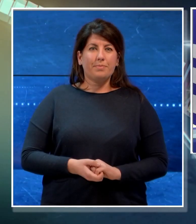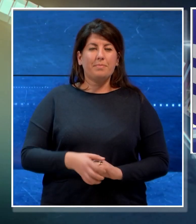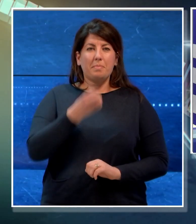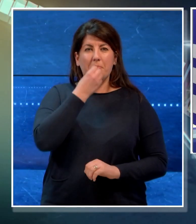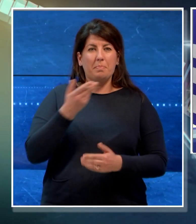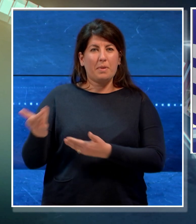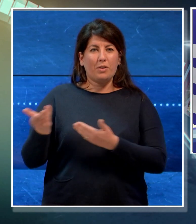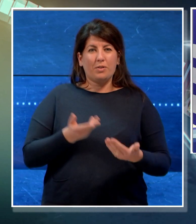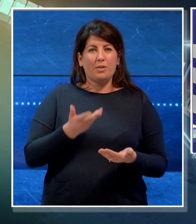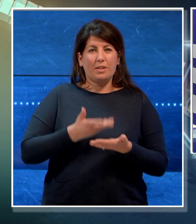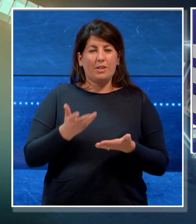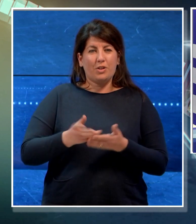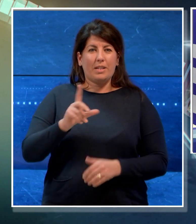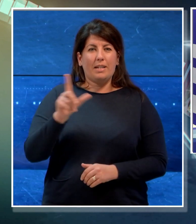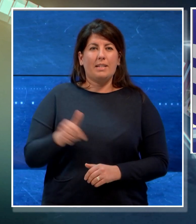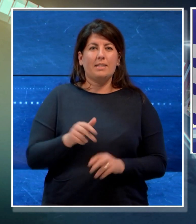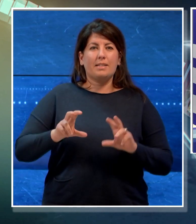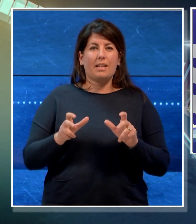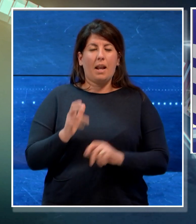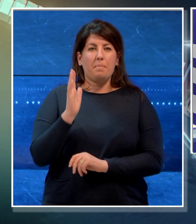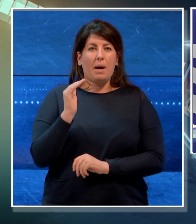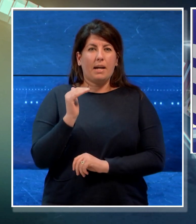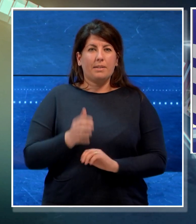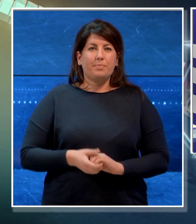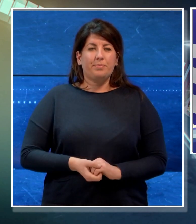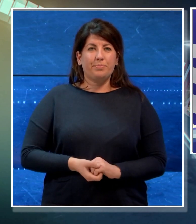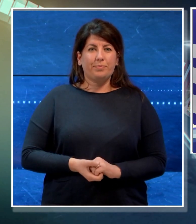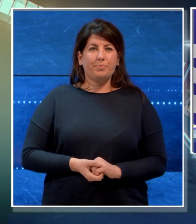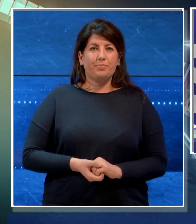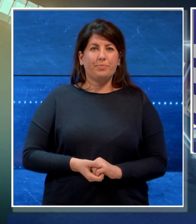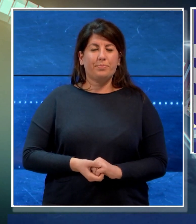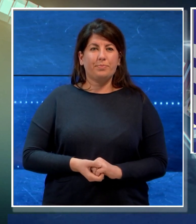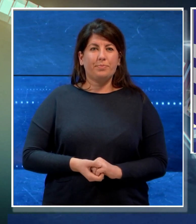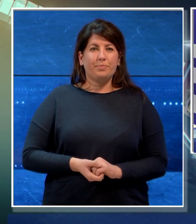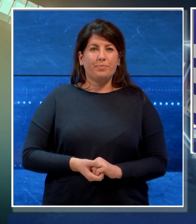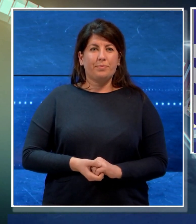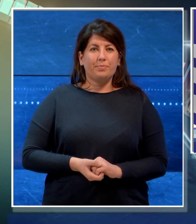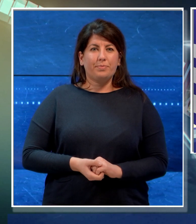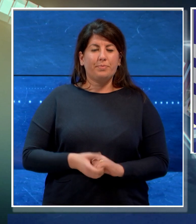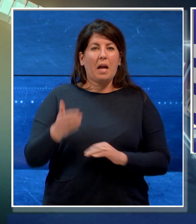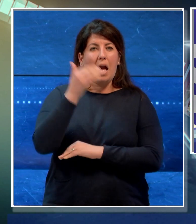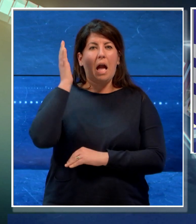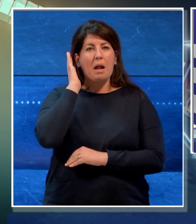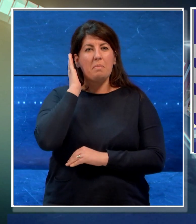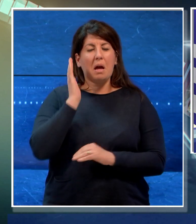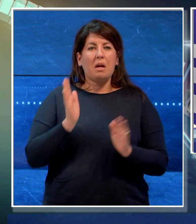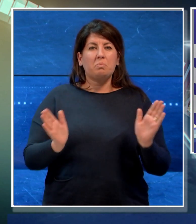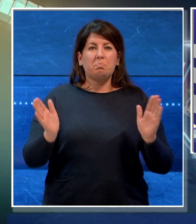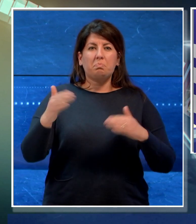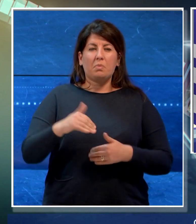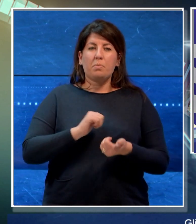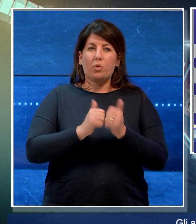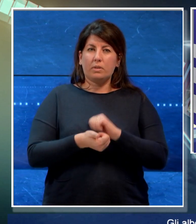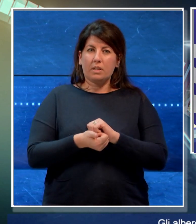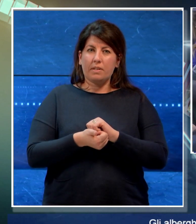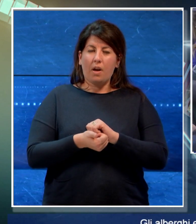Bentrovati con il TG Lease di Telebari. Gli alberghi e la struttura sportiva